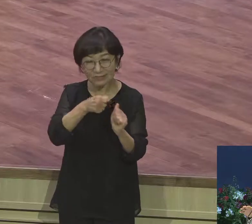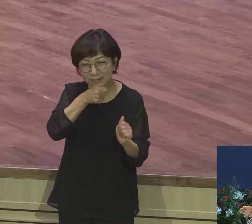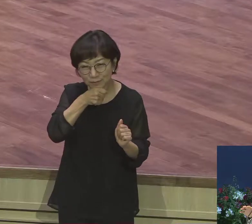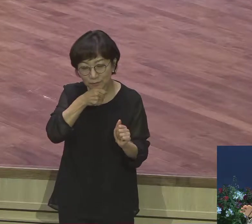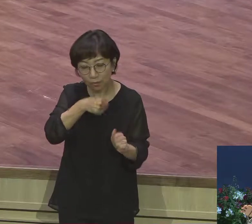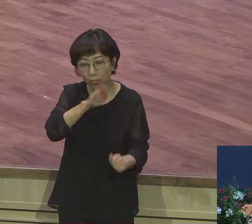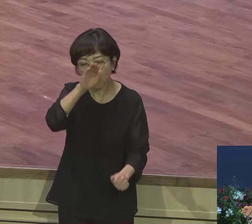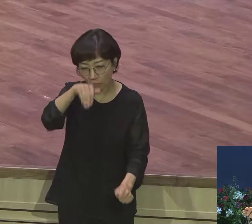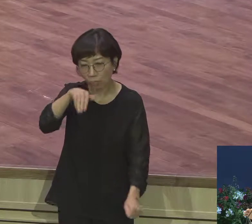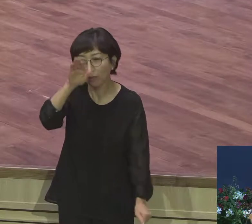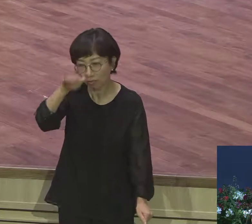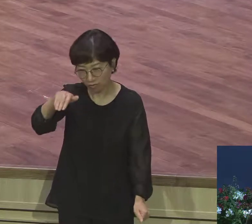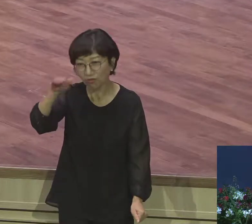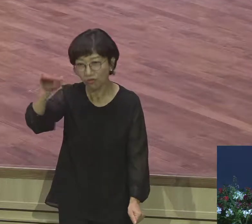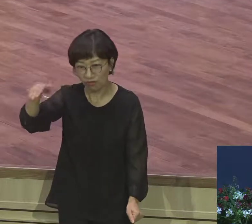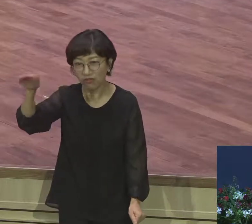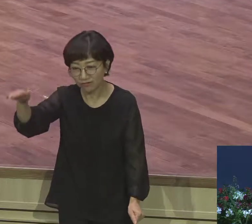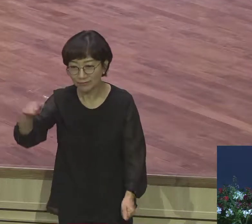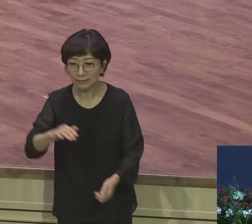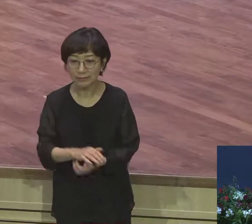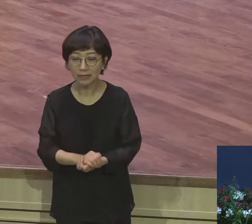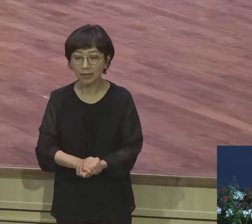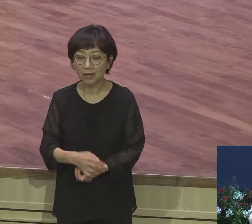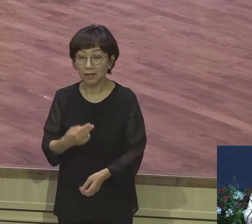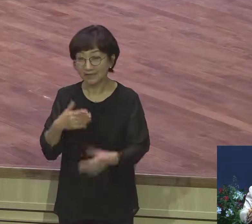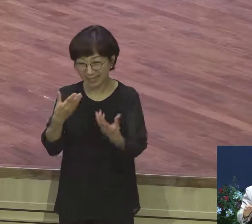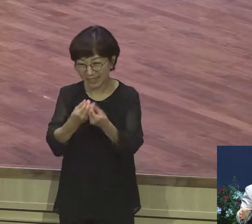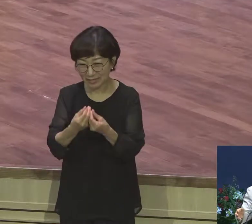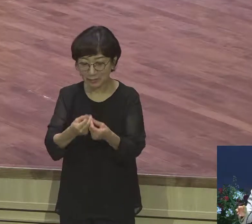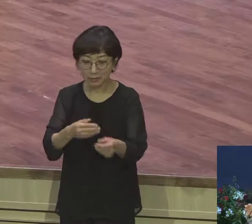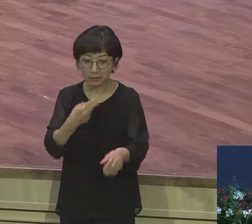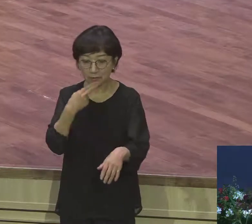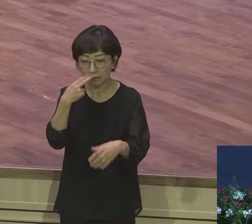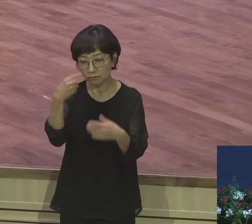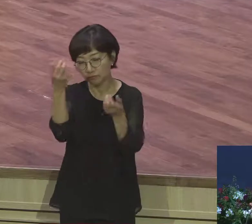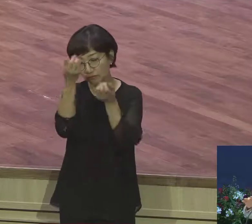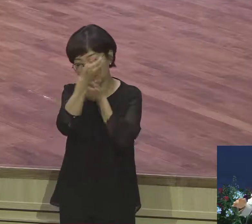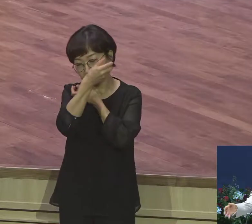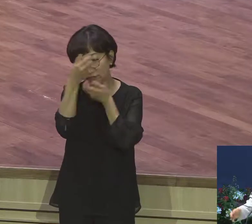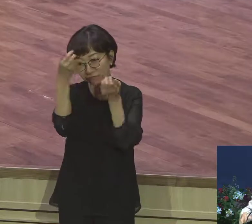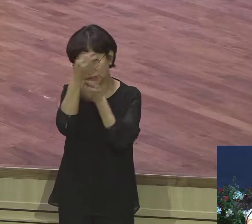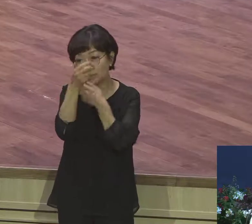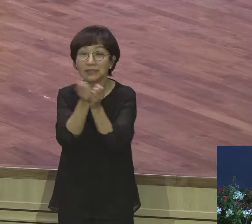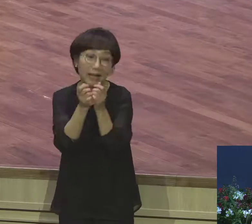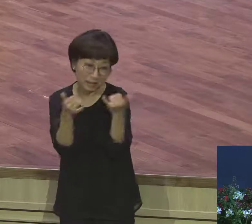취보 그러니까 술에 취하면 뭐요 제멋대로 움직여 제멋대로